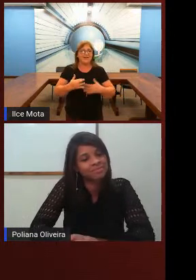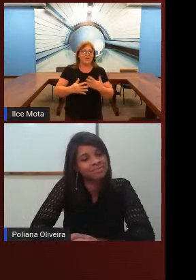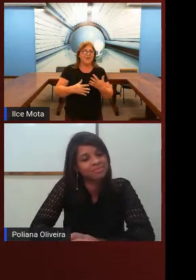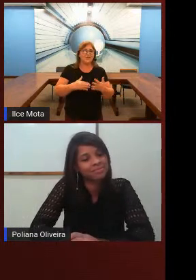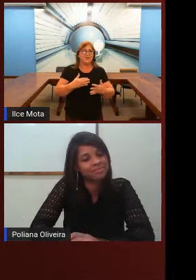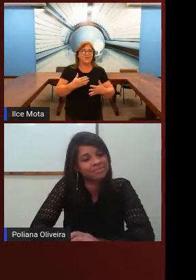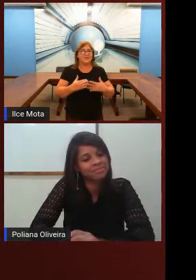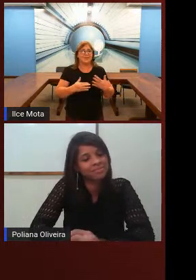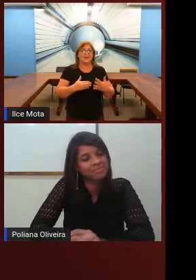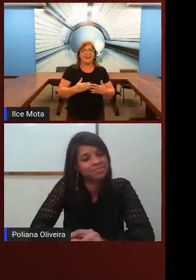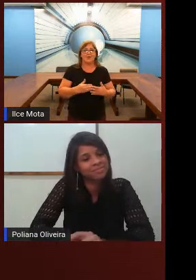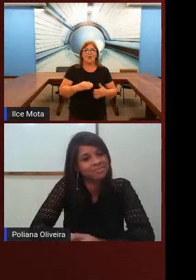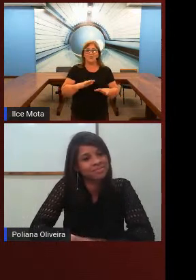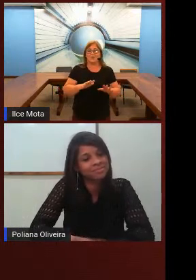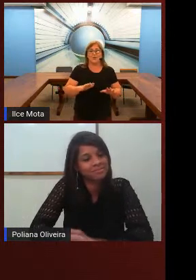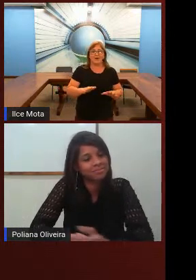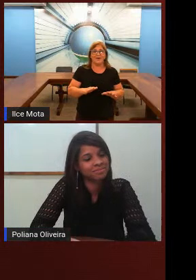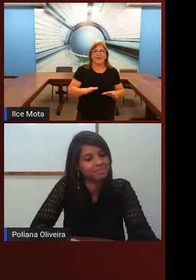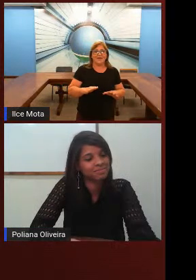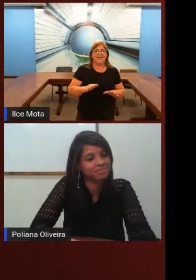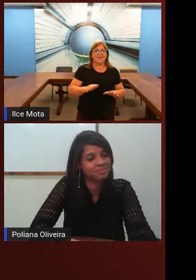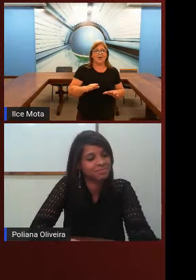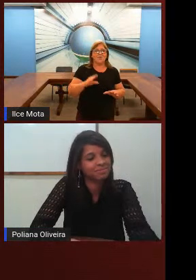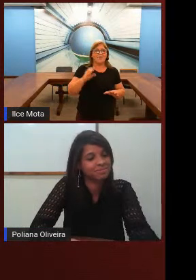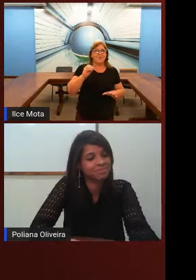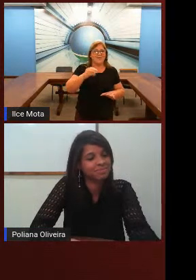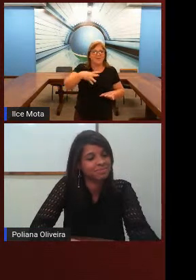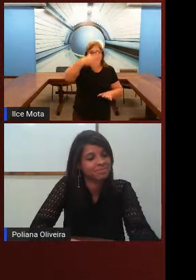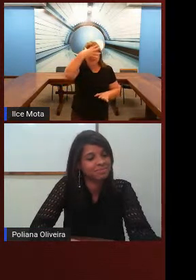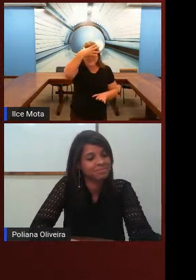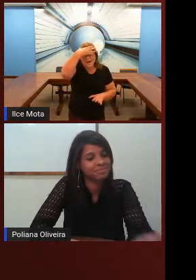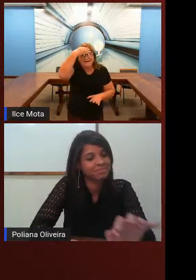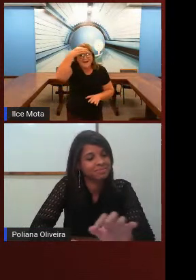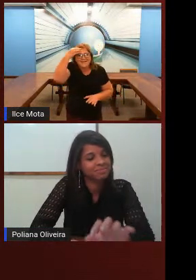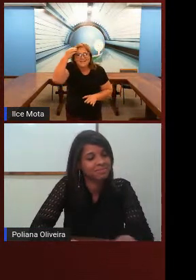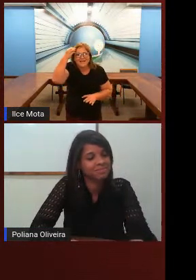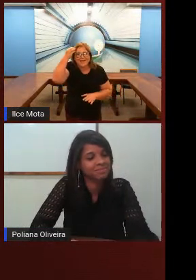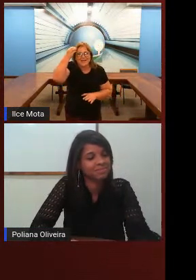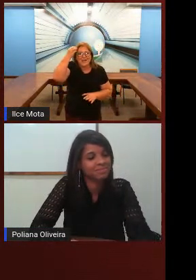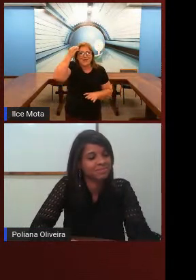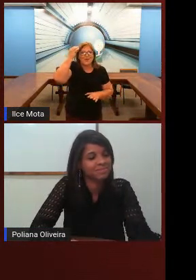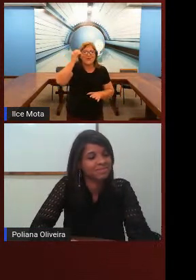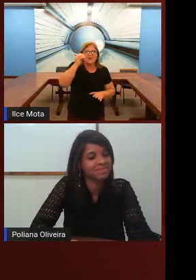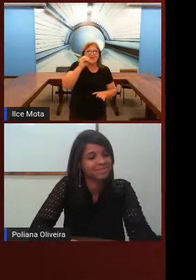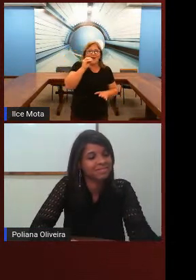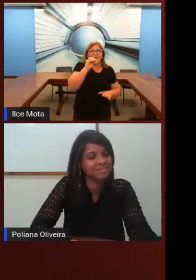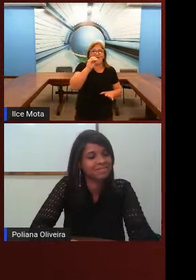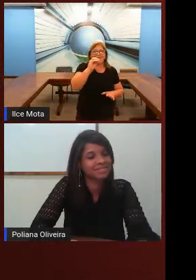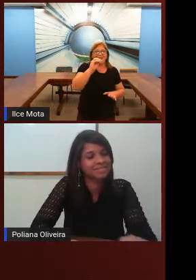ele está ouvindo sons e está aprendendo. O surdo não. Então, por favor, vamos apagar essa ideia. Porque o surdo não gosta